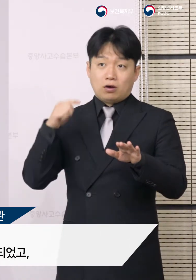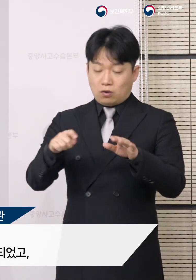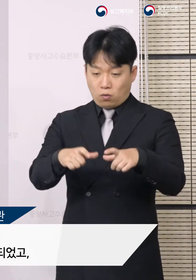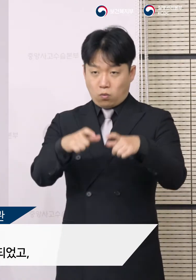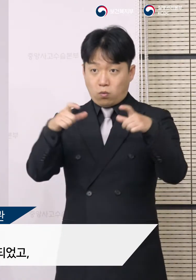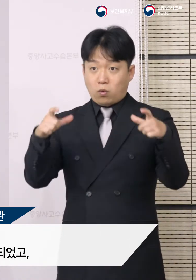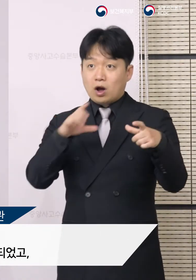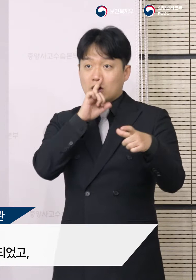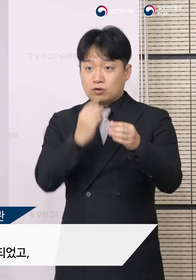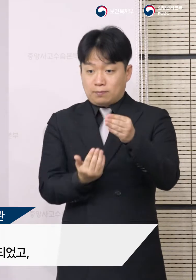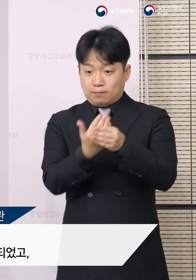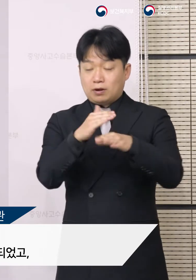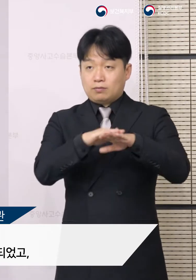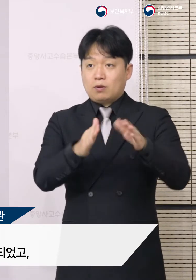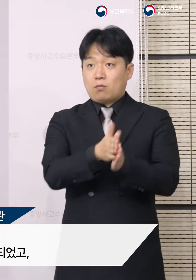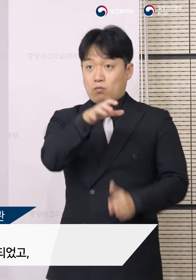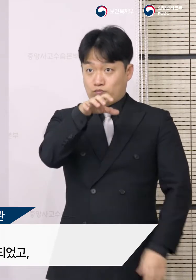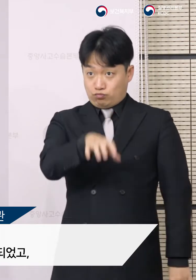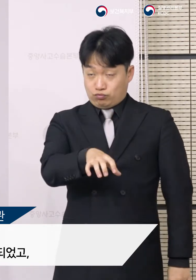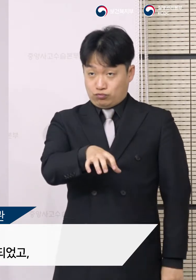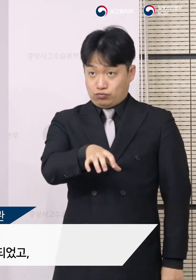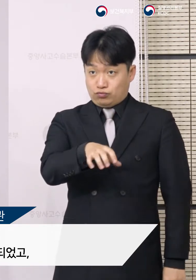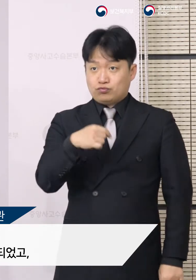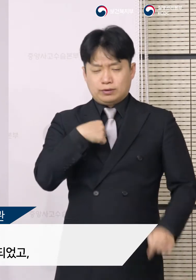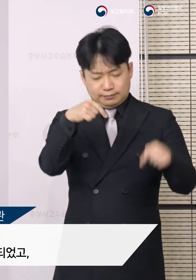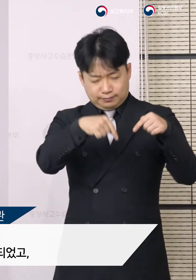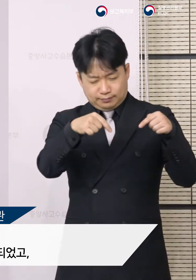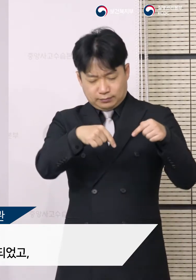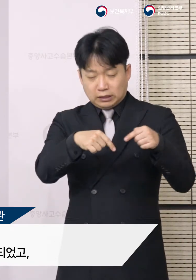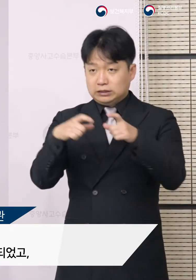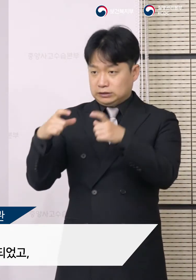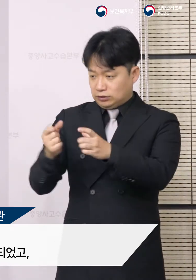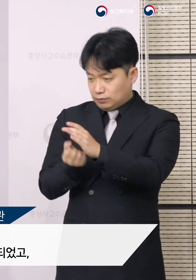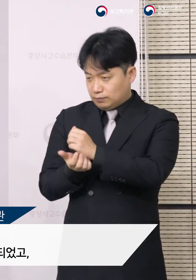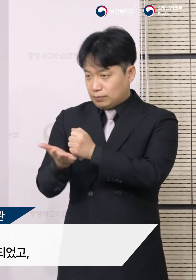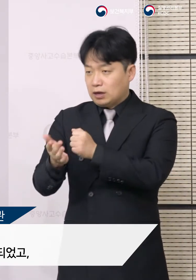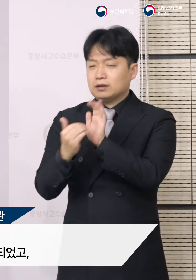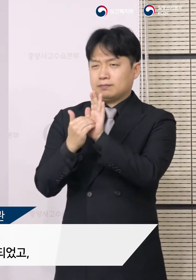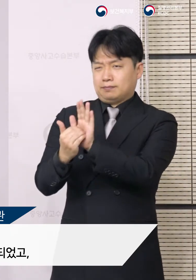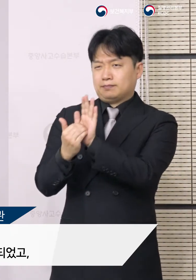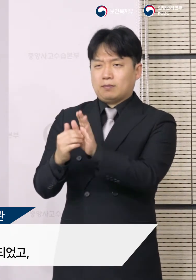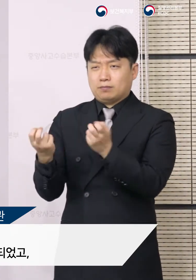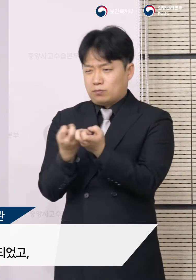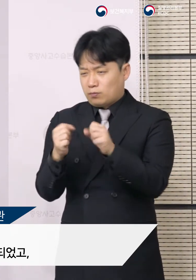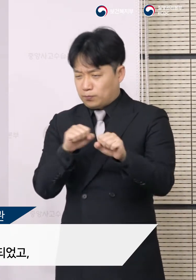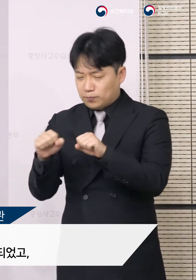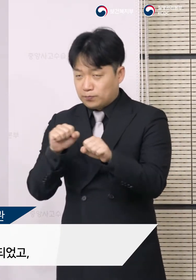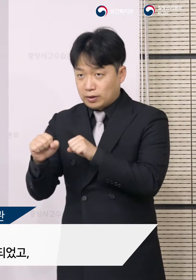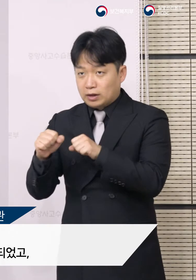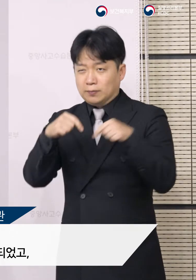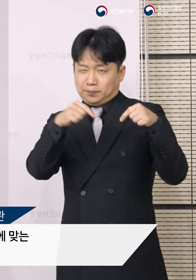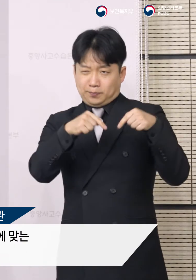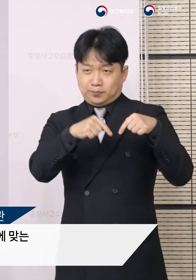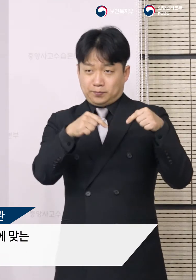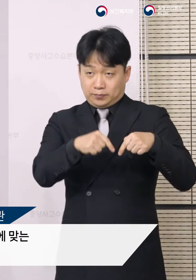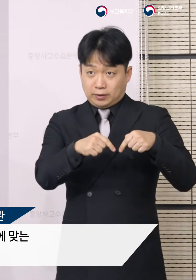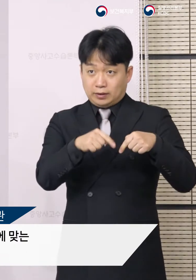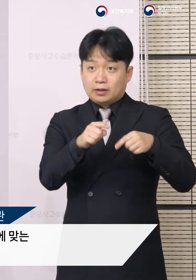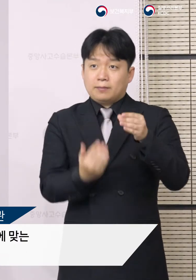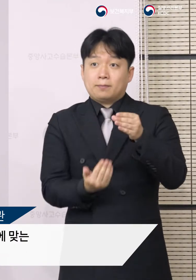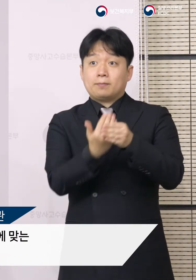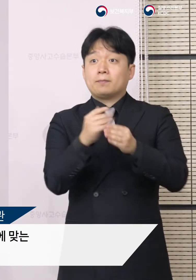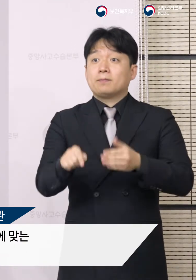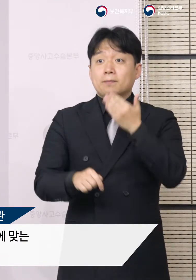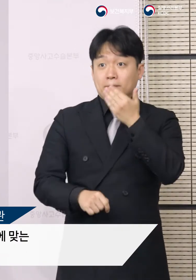확대 중수본 회의에서도 지역사회 감염에 대한 대응을 강화하는 방안이 논의되었고 중수본은